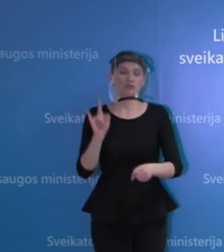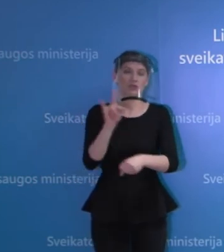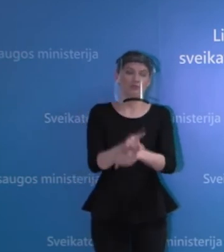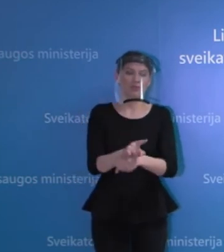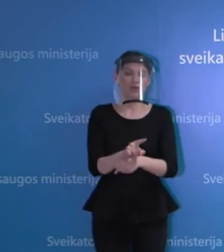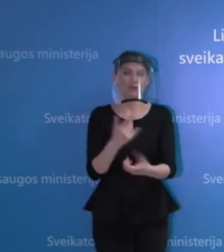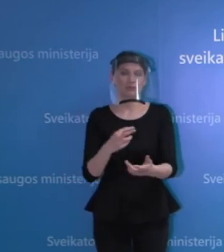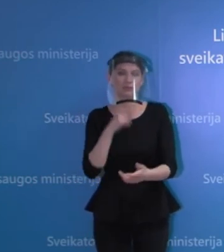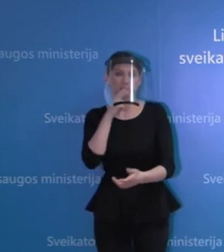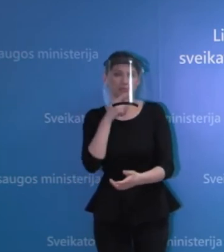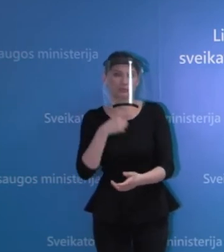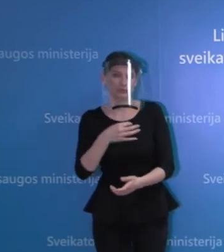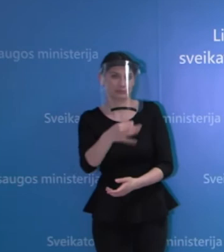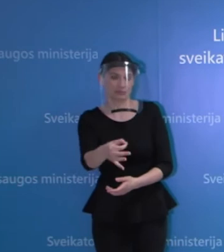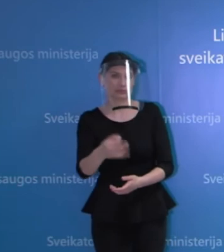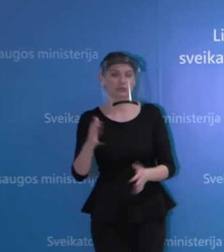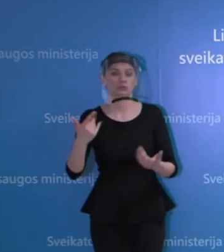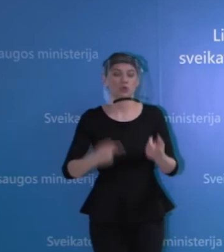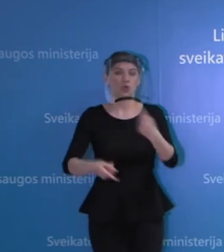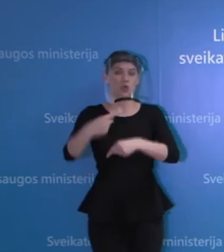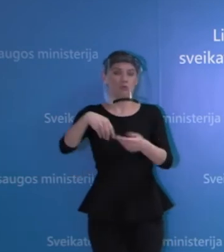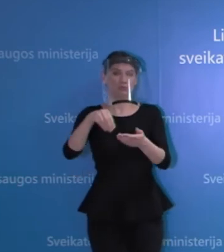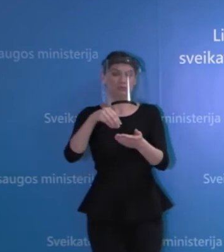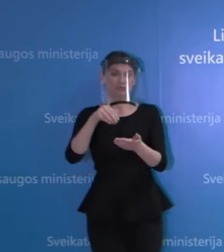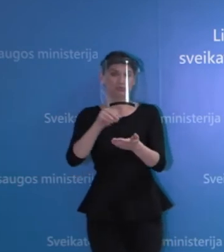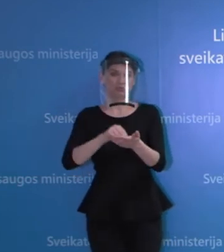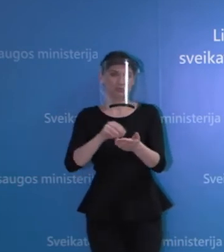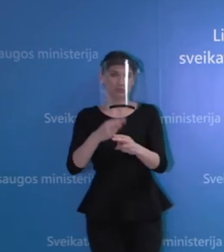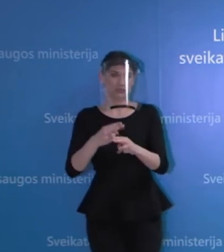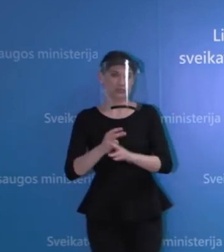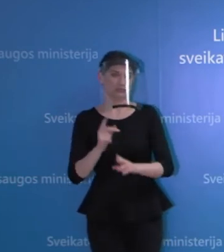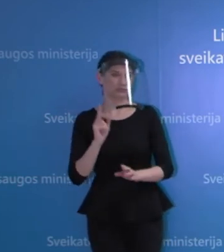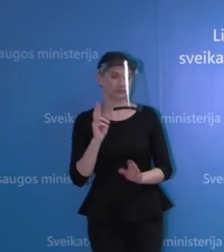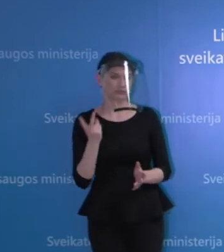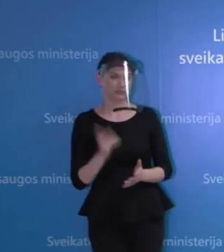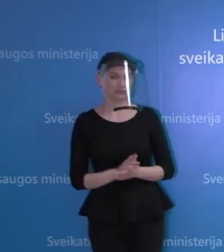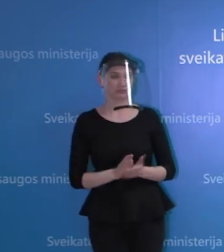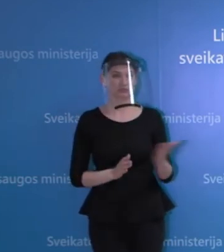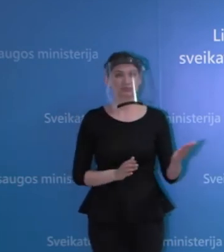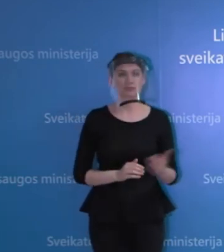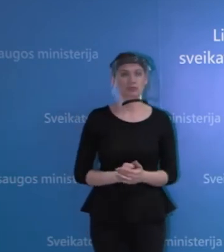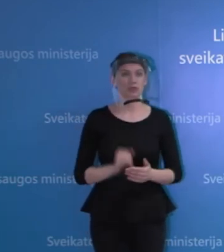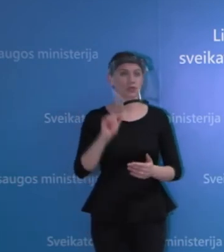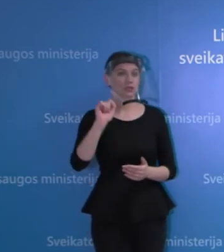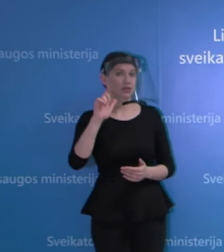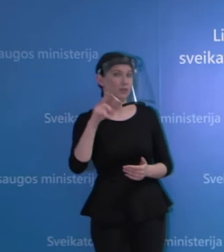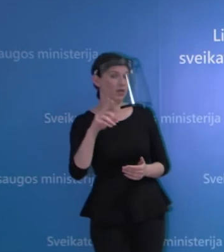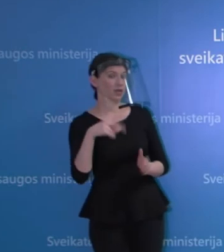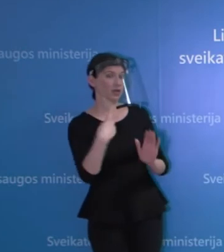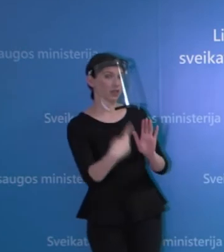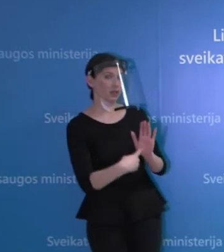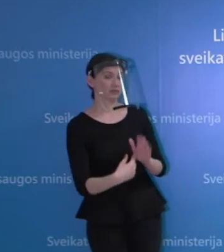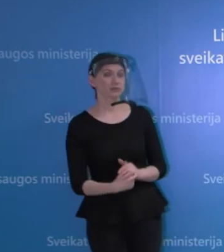gali būti, sakykime, pakartojis po kažkurio tai laiko testas steigimas. Dar vienas klausimas, Izabelė. Taip, galvo